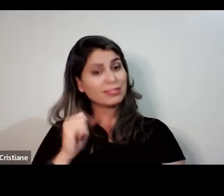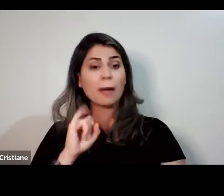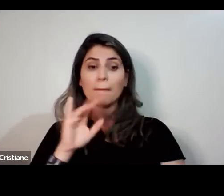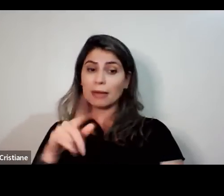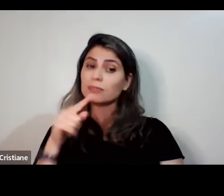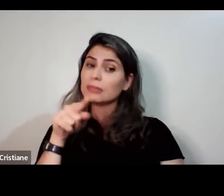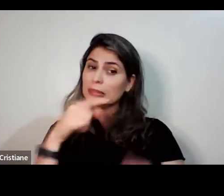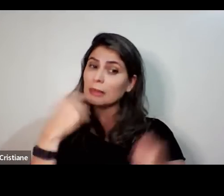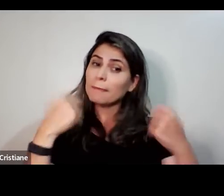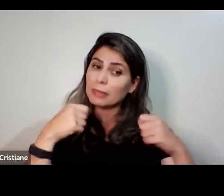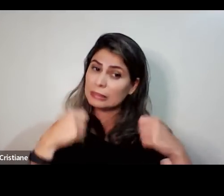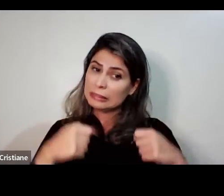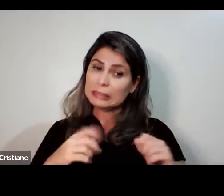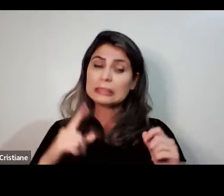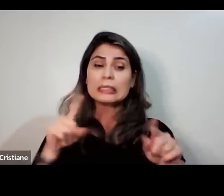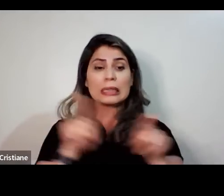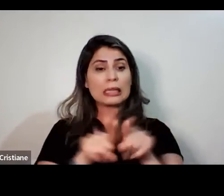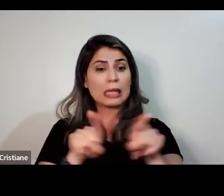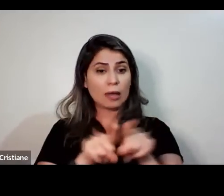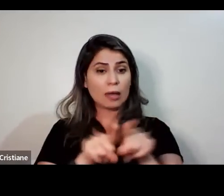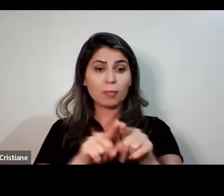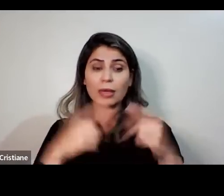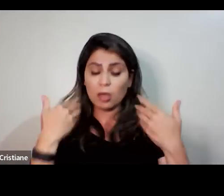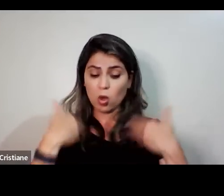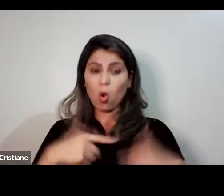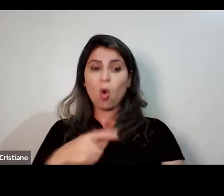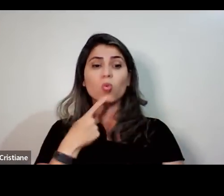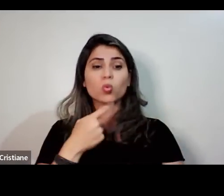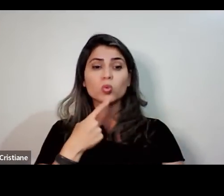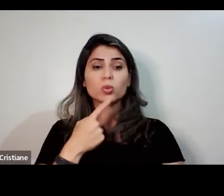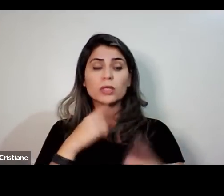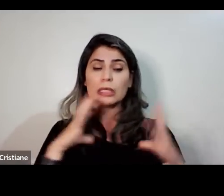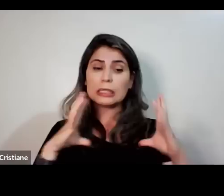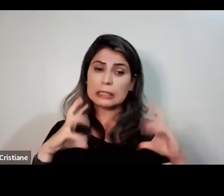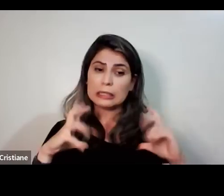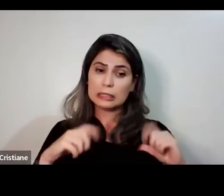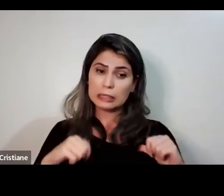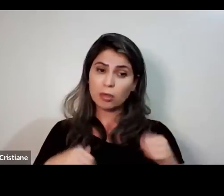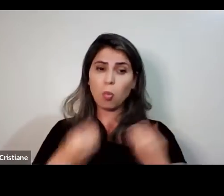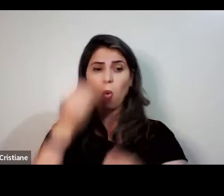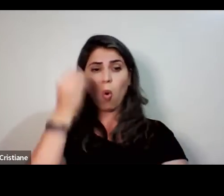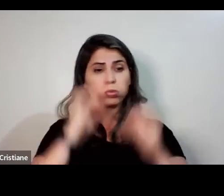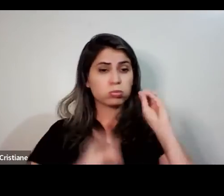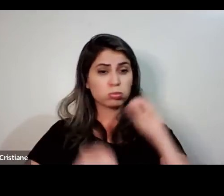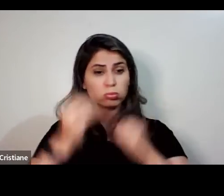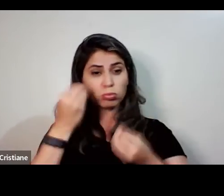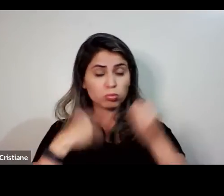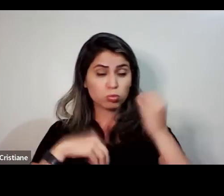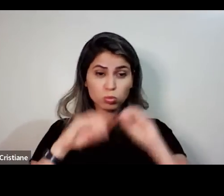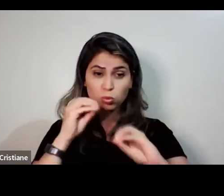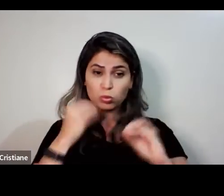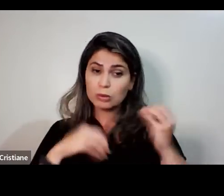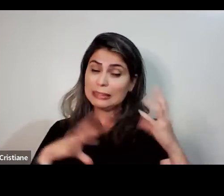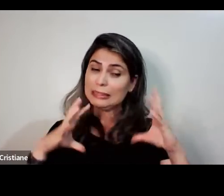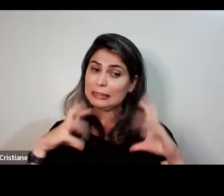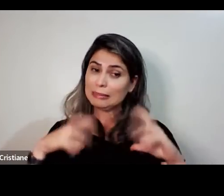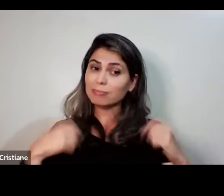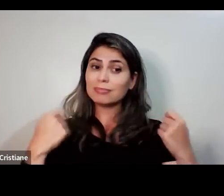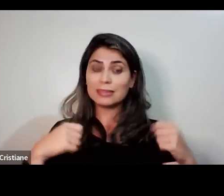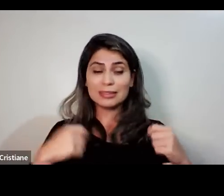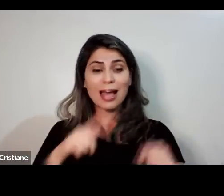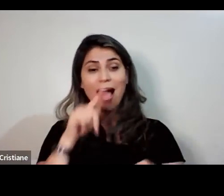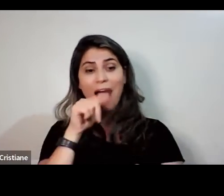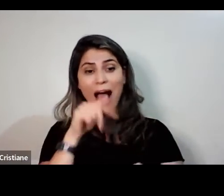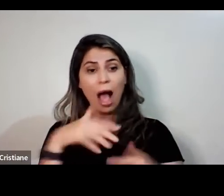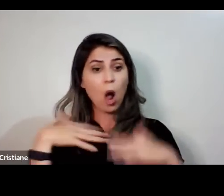sangue estiver limpo, oxigenado e com nutrientes. E a água, extremamente leve, consegue fazer